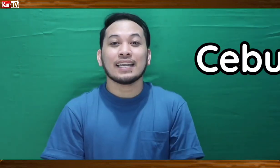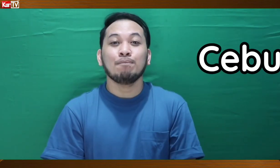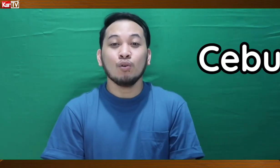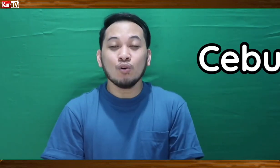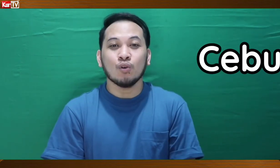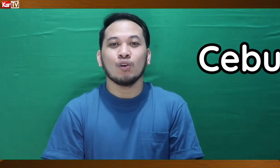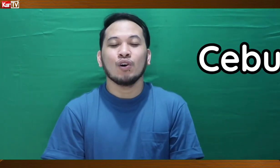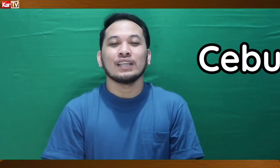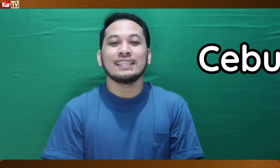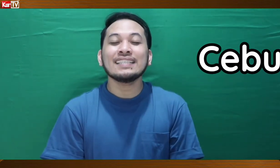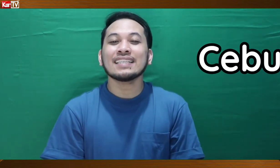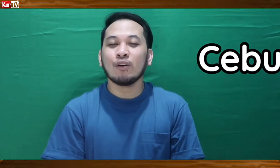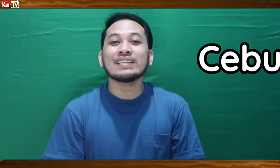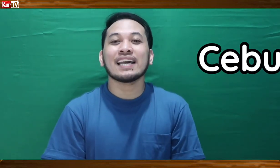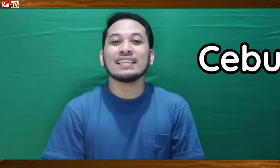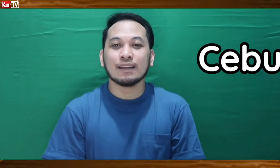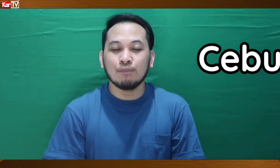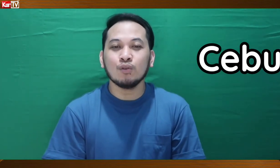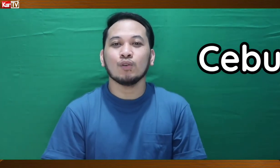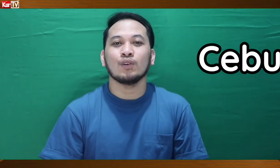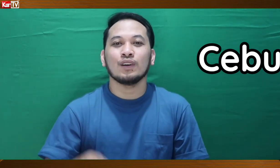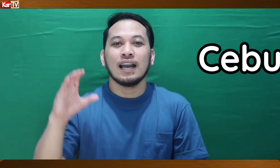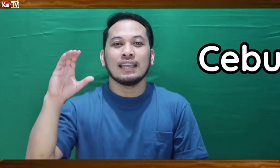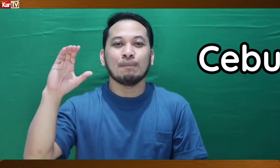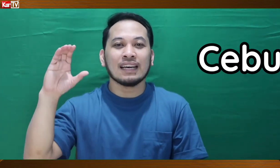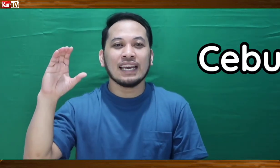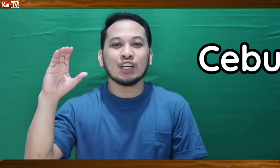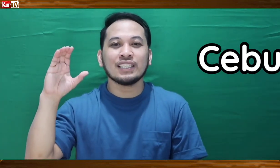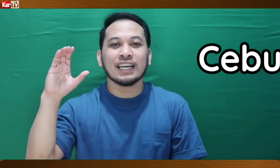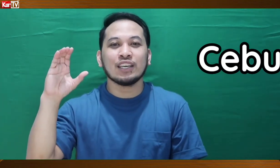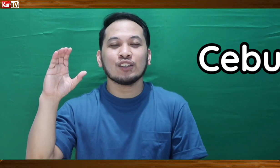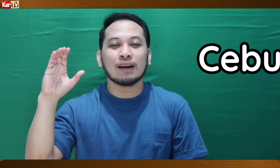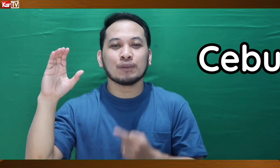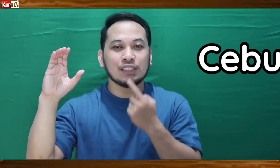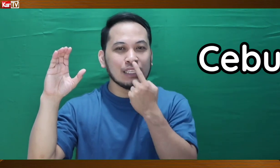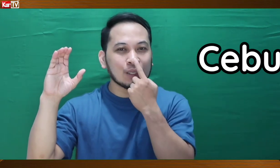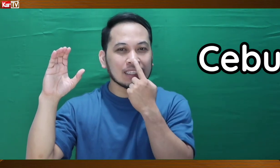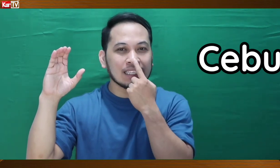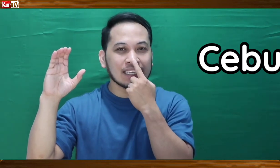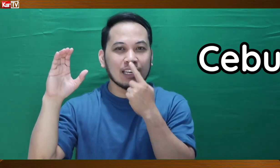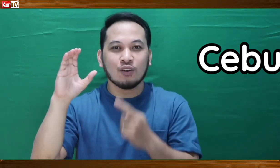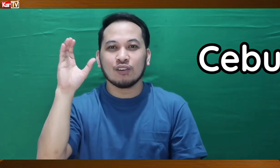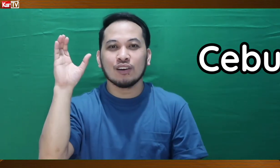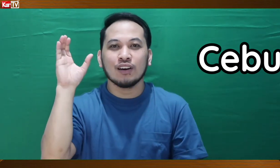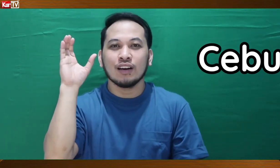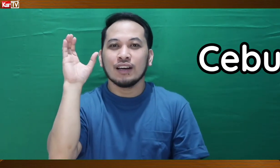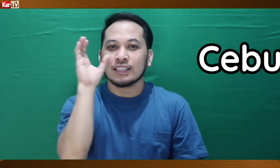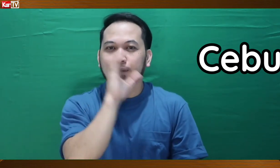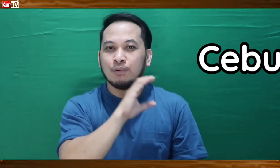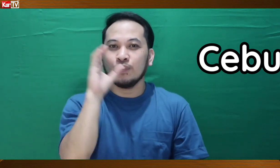Cebu. This is how we sign Cebu. Mag-letter C kayo, tapos dito lang din sa ilong, Cebu.